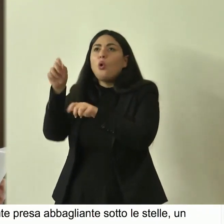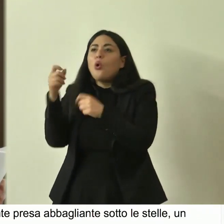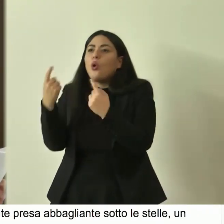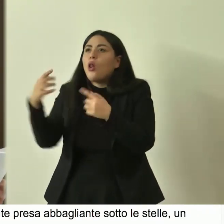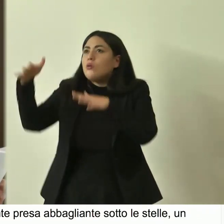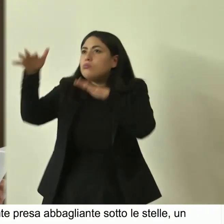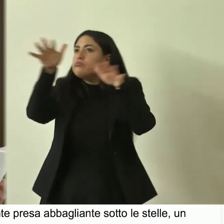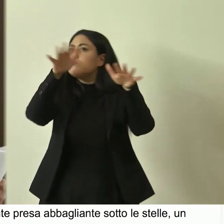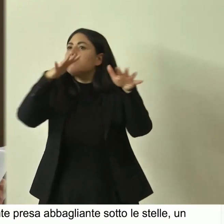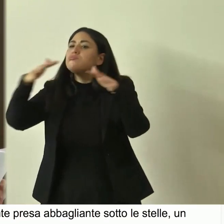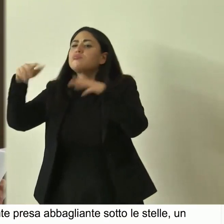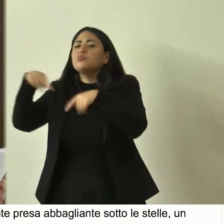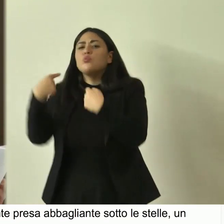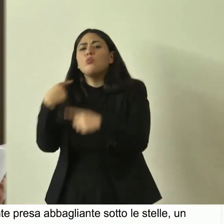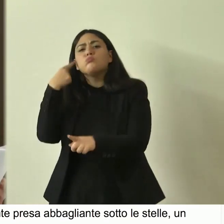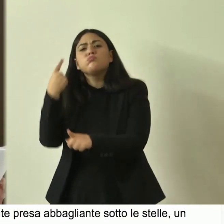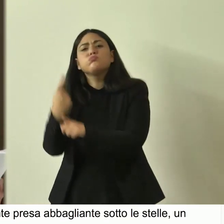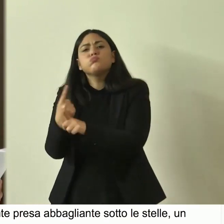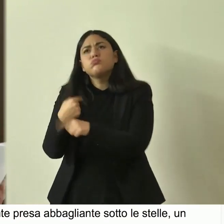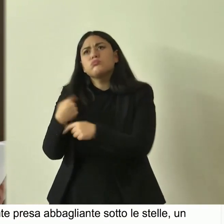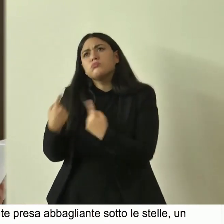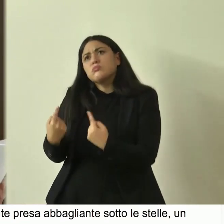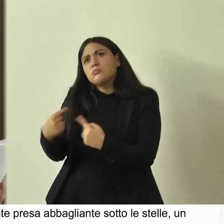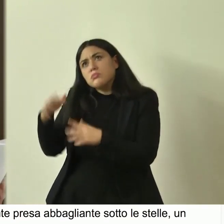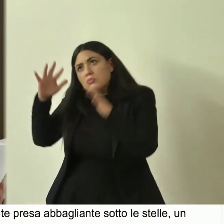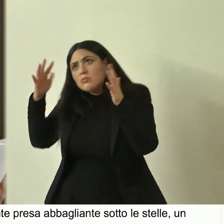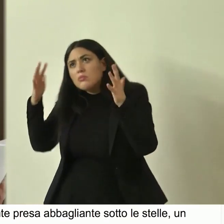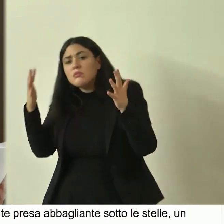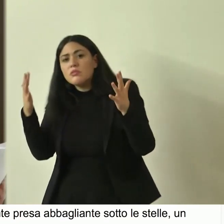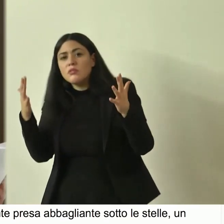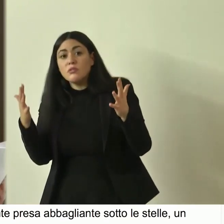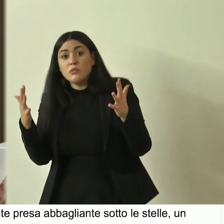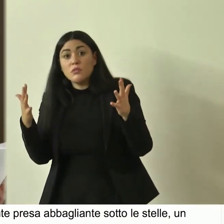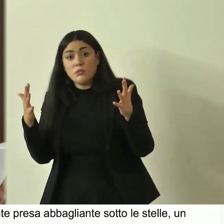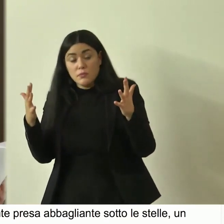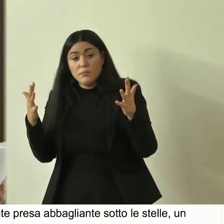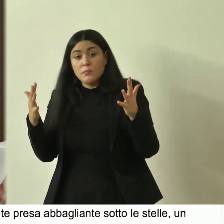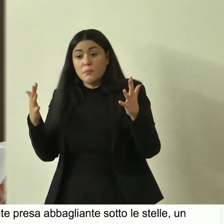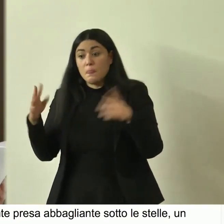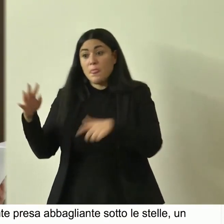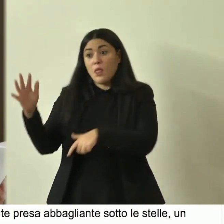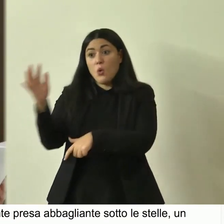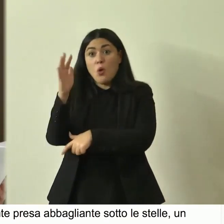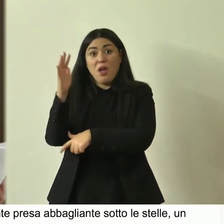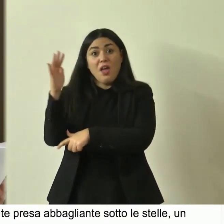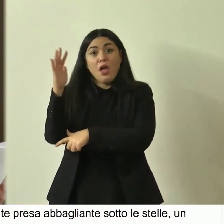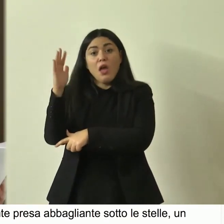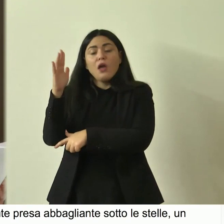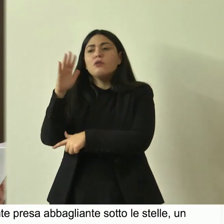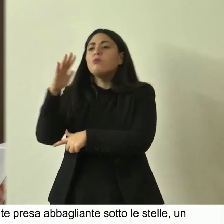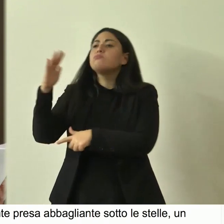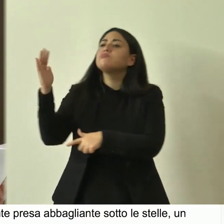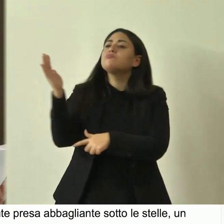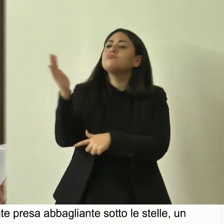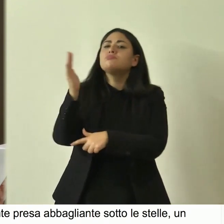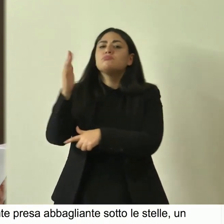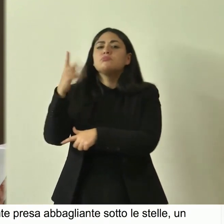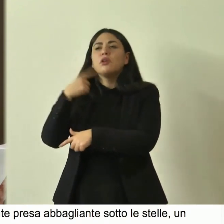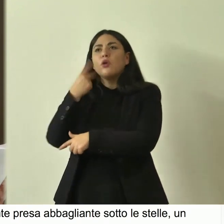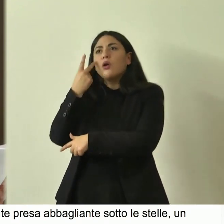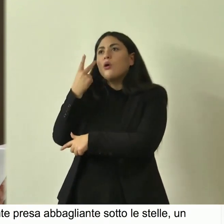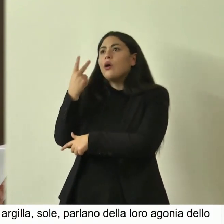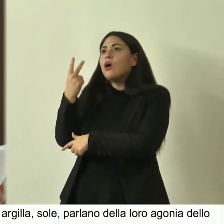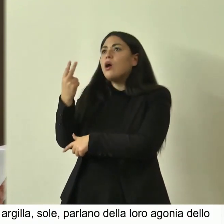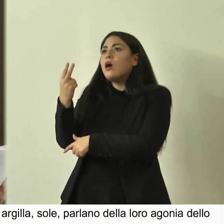sua agonia e il suo tempio immersa fino alla cintola la nera quercia danza e i miei occhi si soffermano